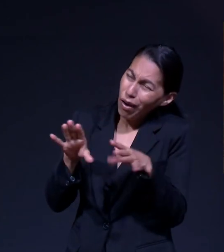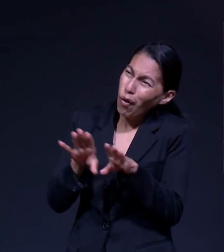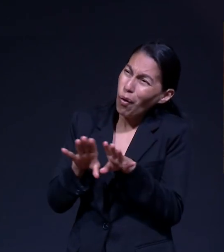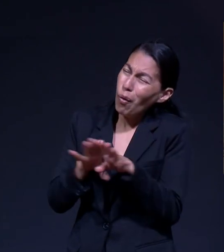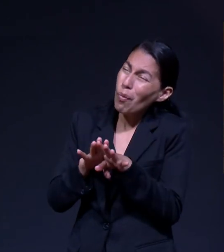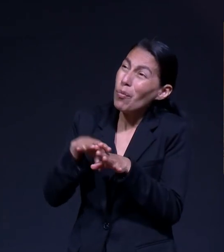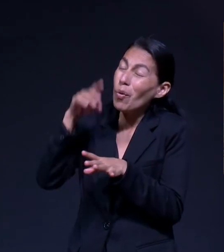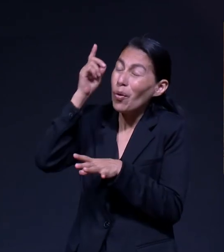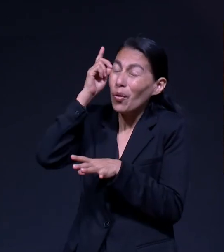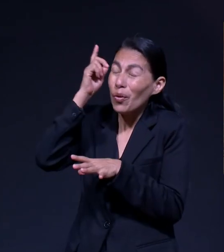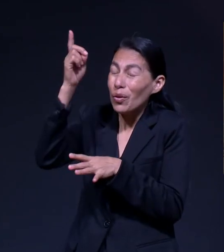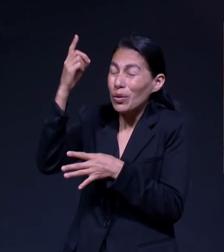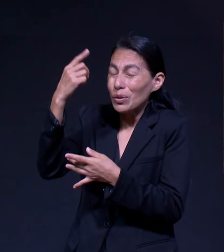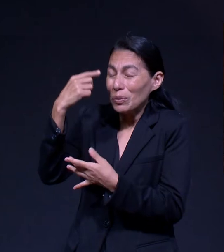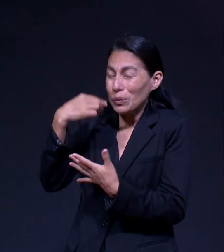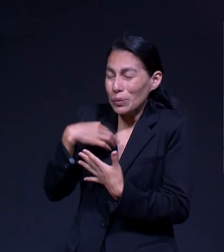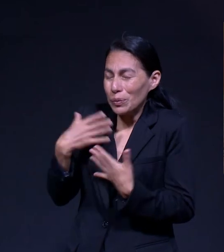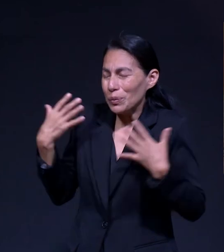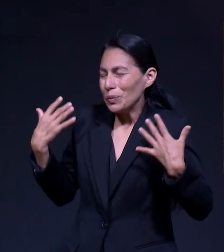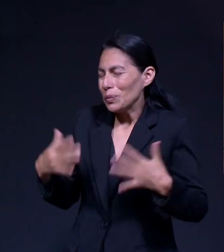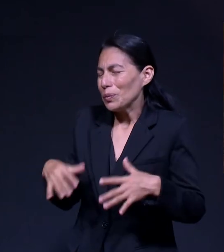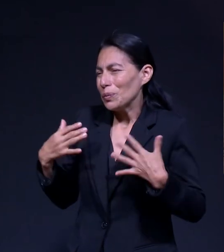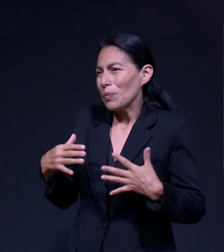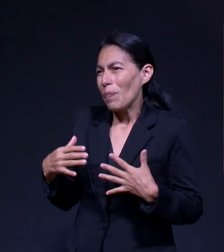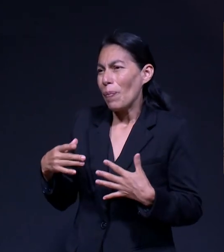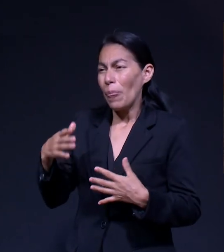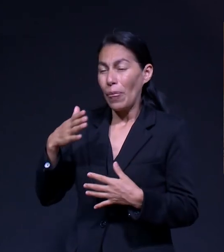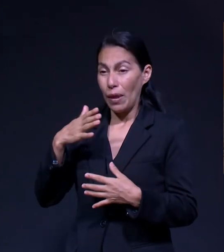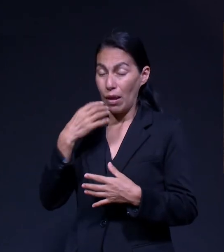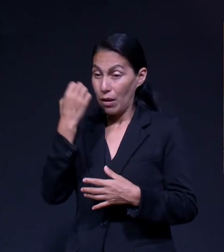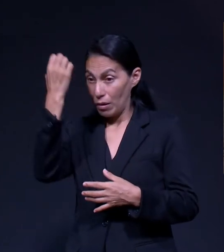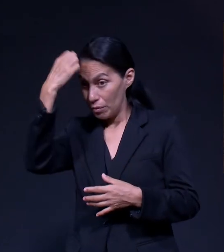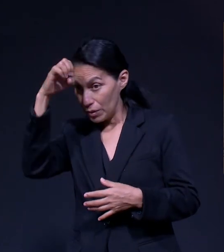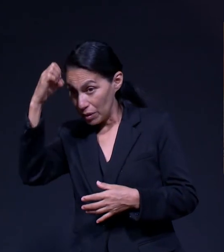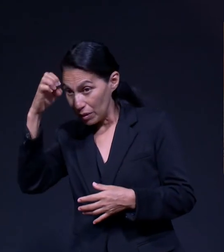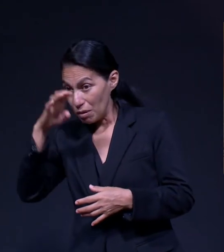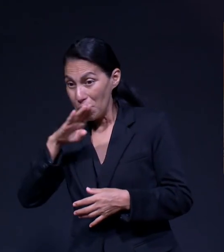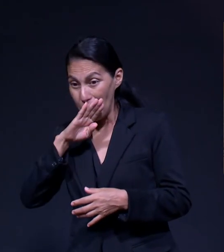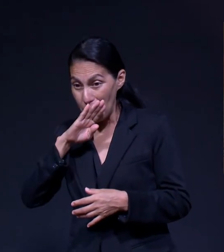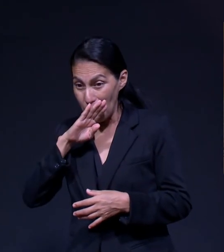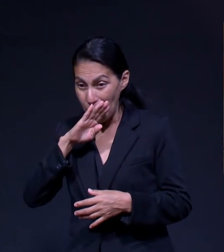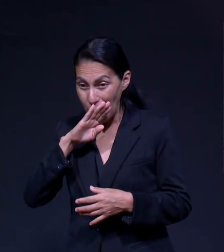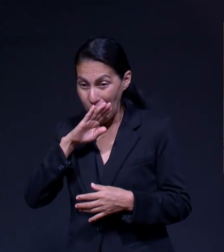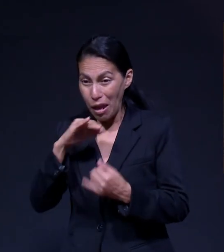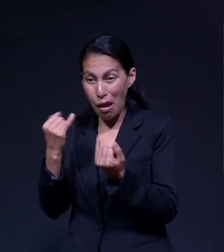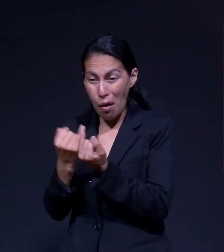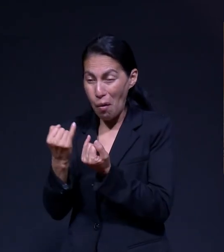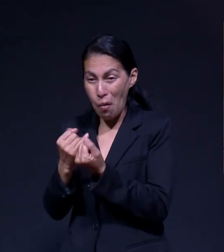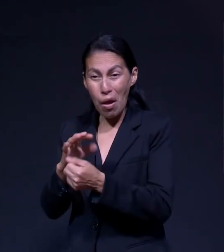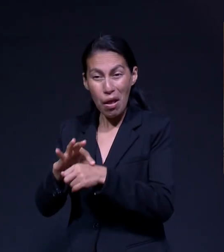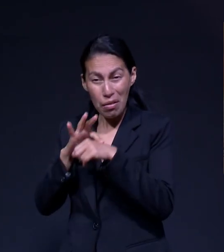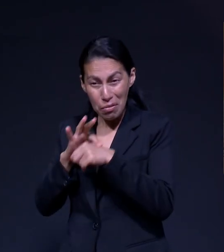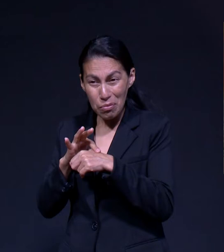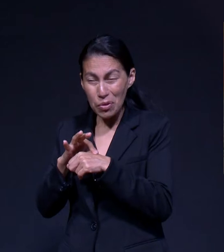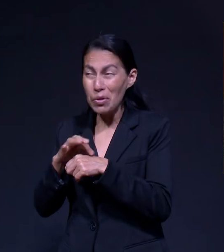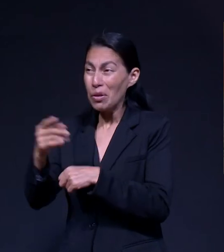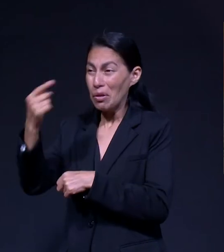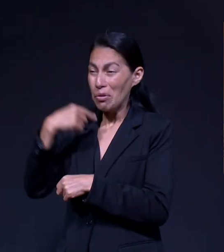Como Esa Experiencia Que Ha Tenido Mi Mamá La Puedo Tener Yo La Puede Tener Cualquier Persona Y Saber Desde Que Desde